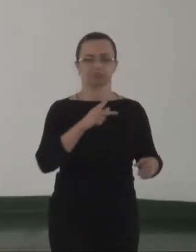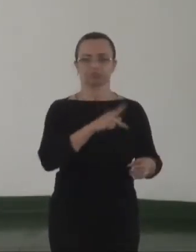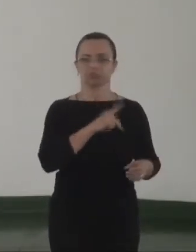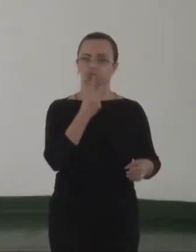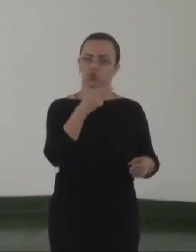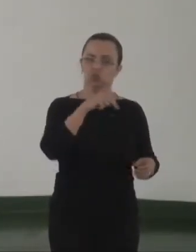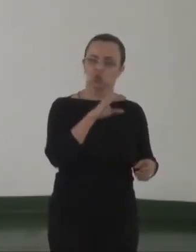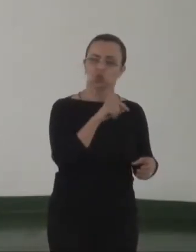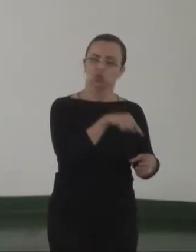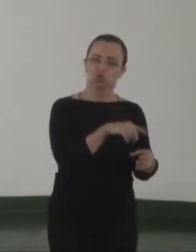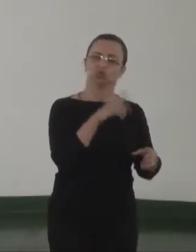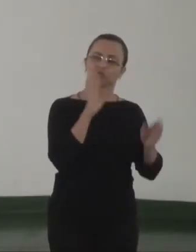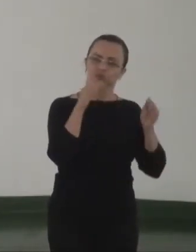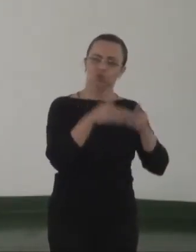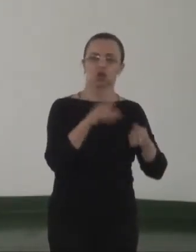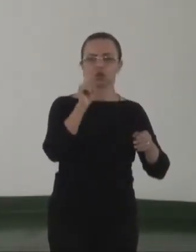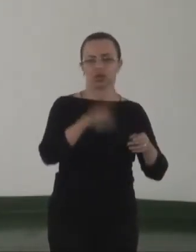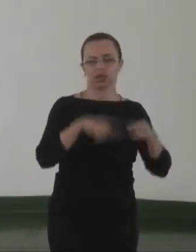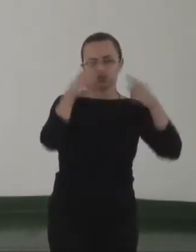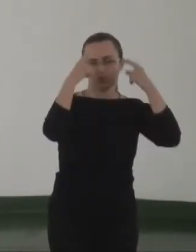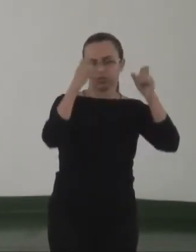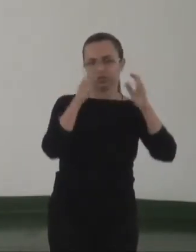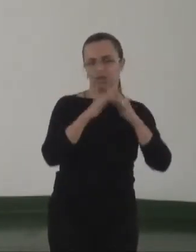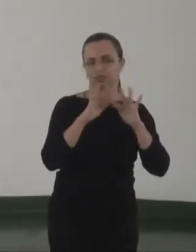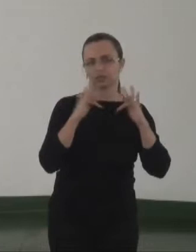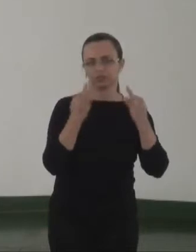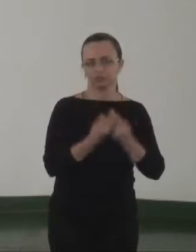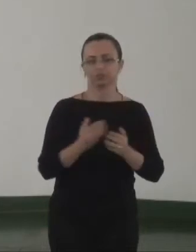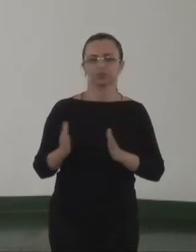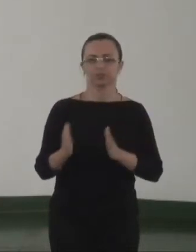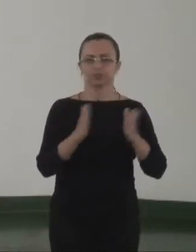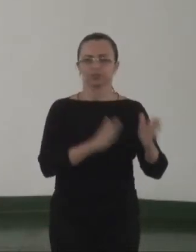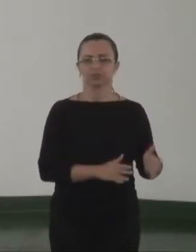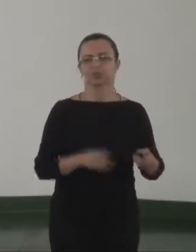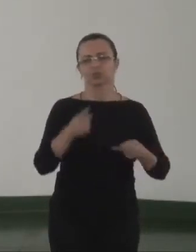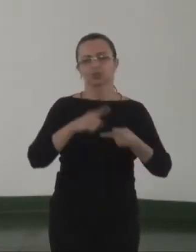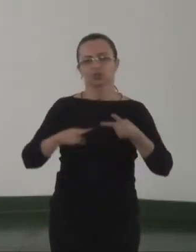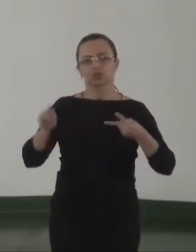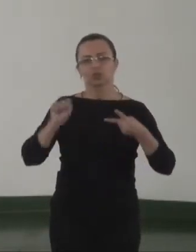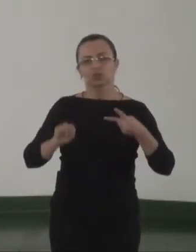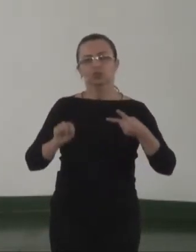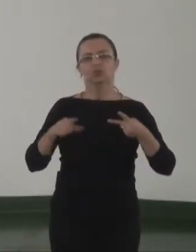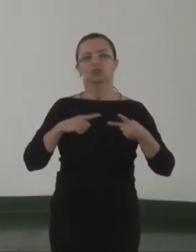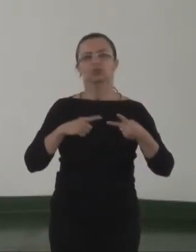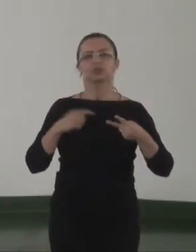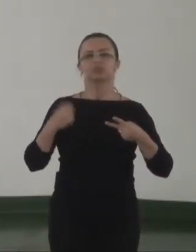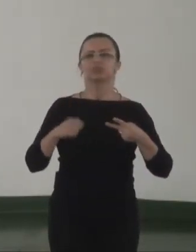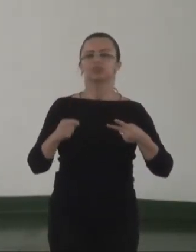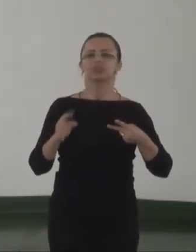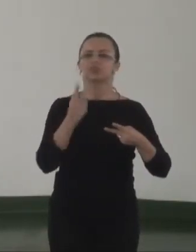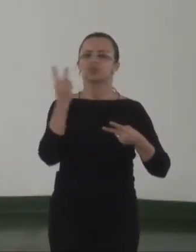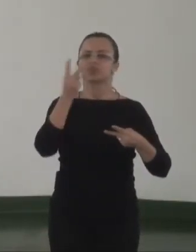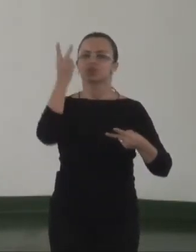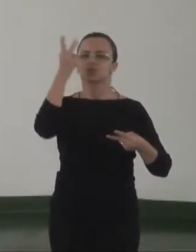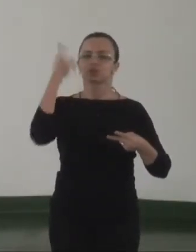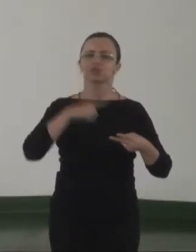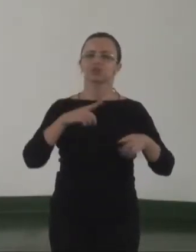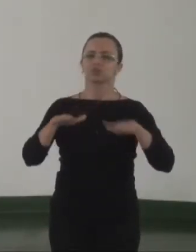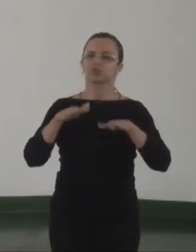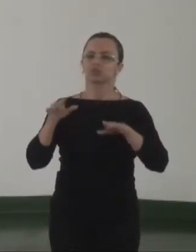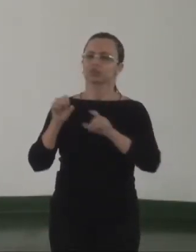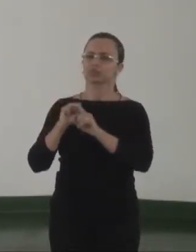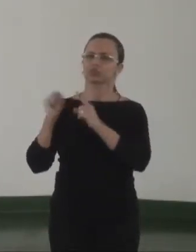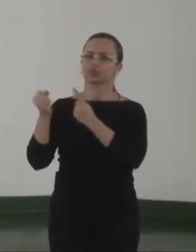virado, voltado para isso. No item 2, quais valores devem fundamentar a relação entre o MP e os movimentos